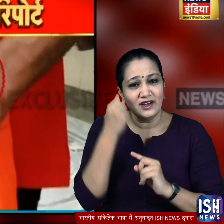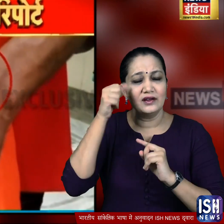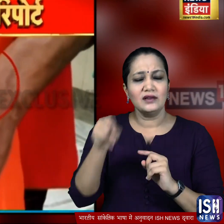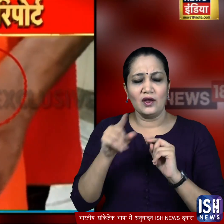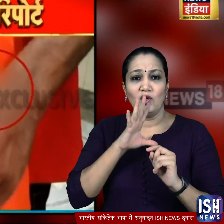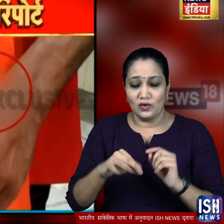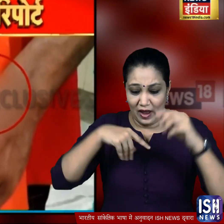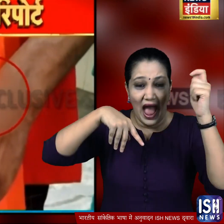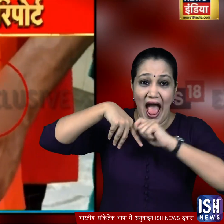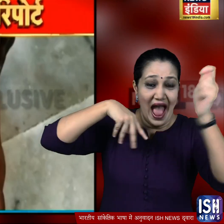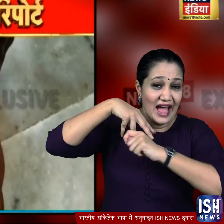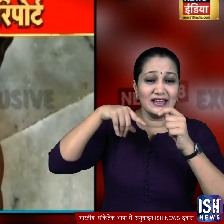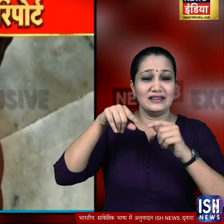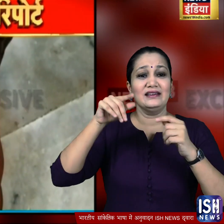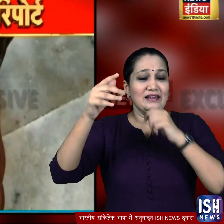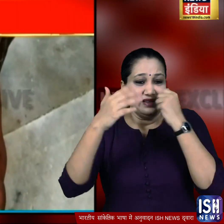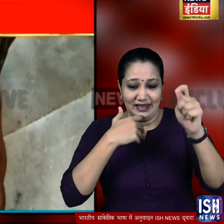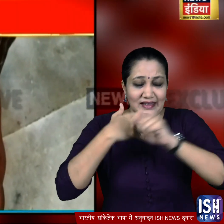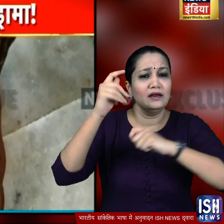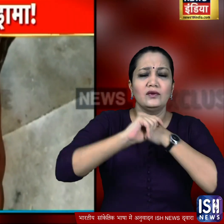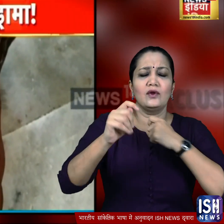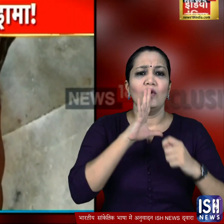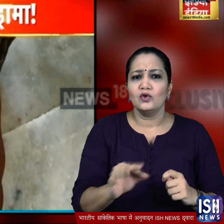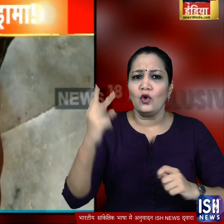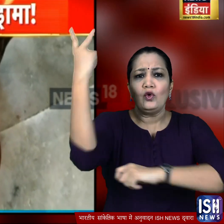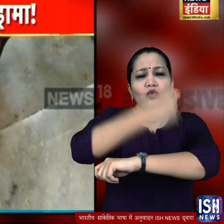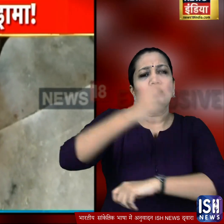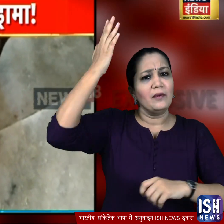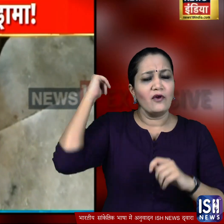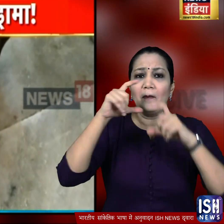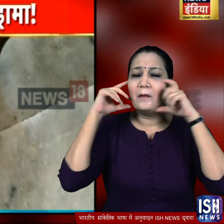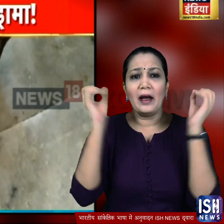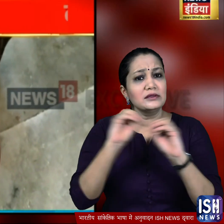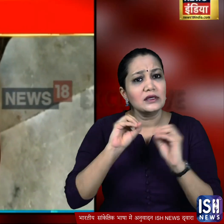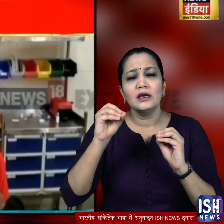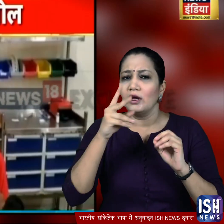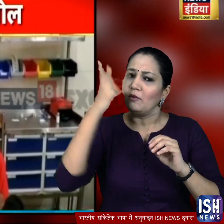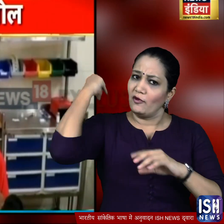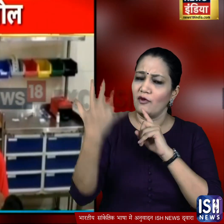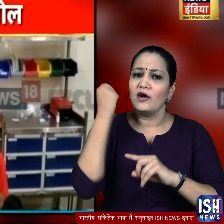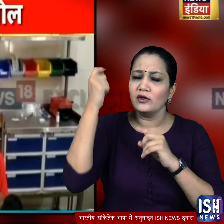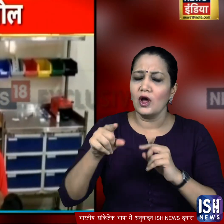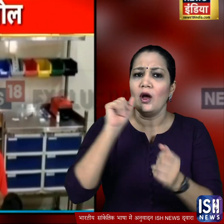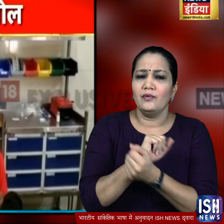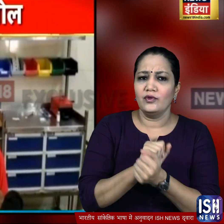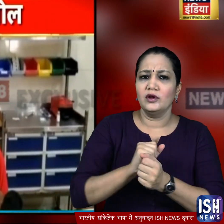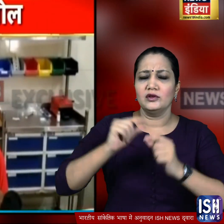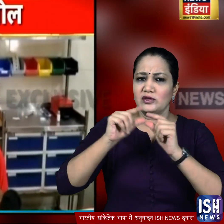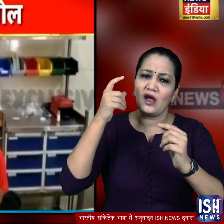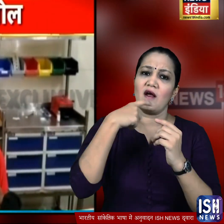इस समय जिस शक्स के हाथ और पैर में कीले दिख रही है वो दो दिन पहले बिना मास्क के घुम रहा था जिसके बाद पुलिस ने उस पर केस दर्च